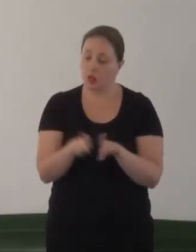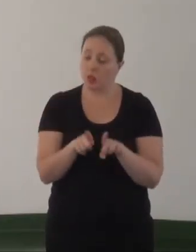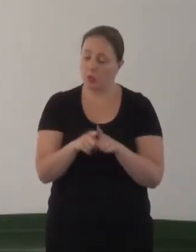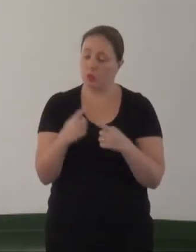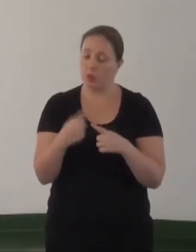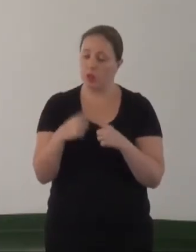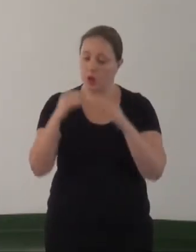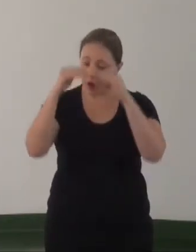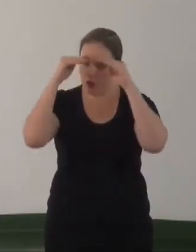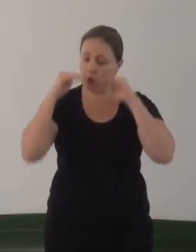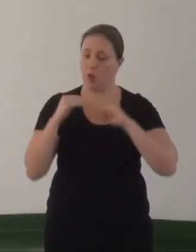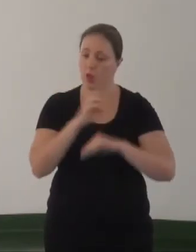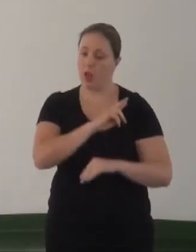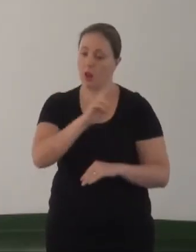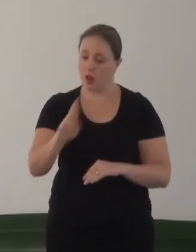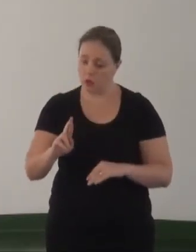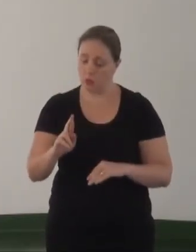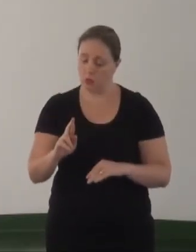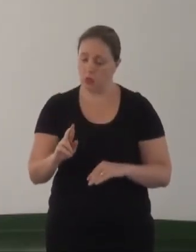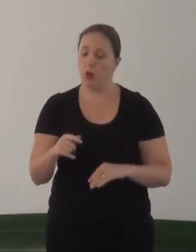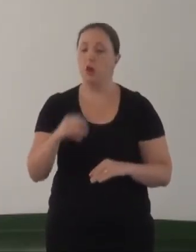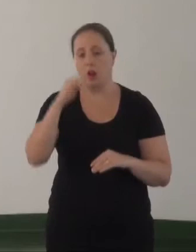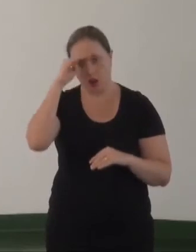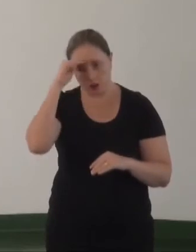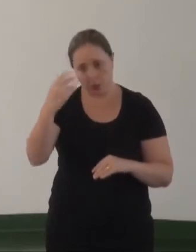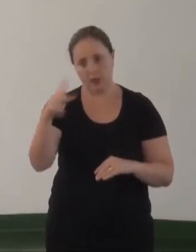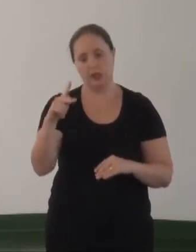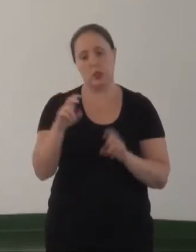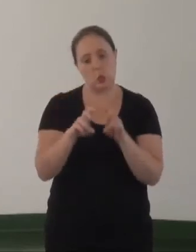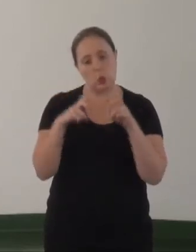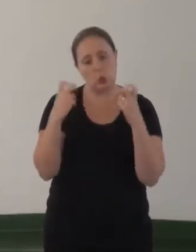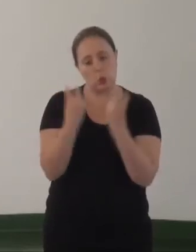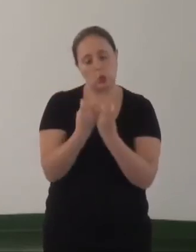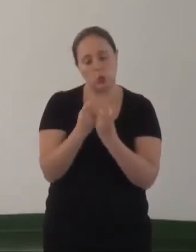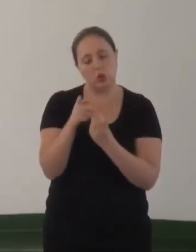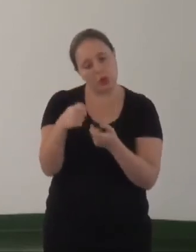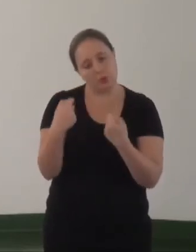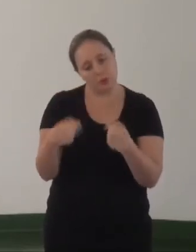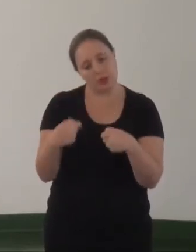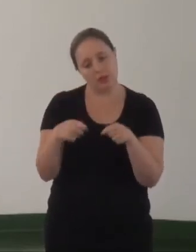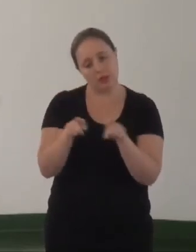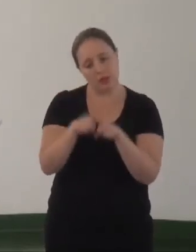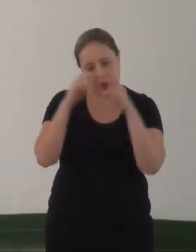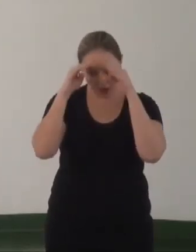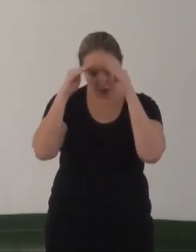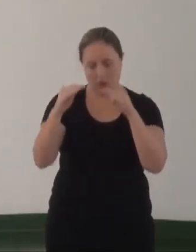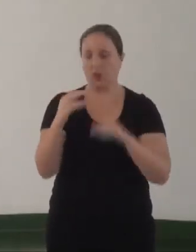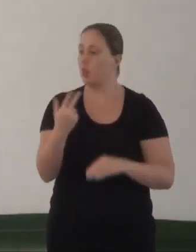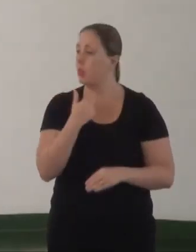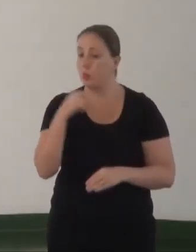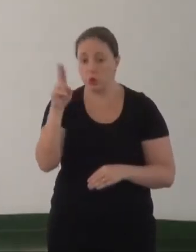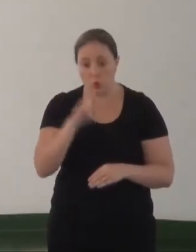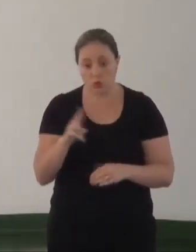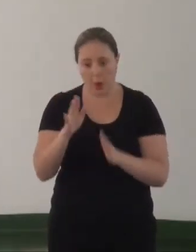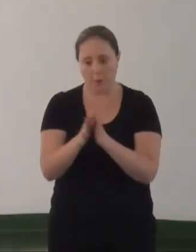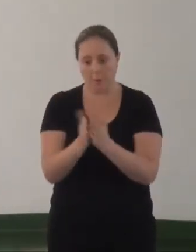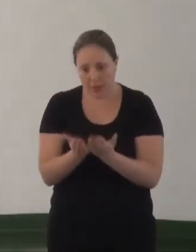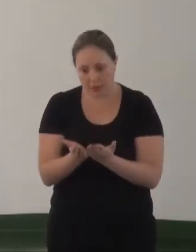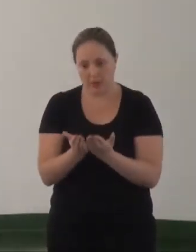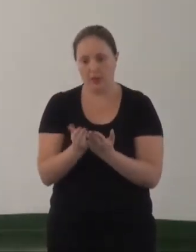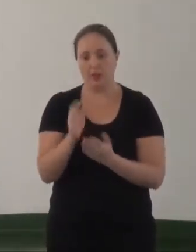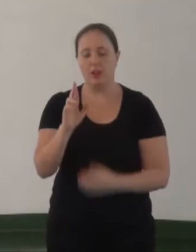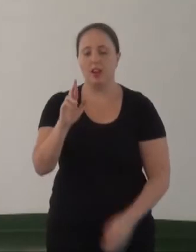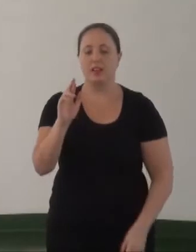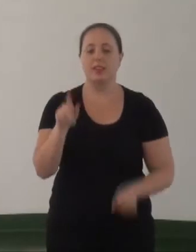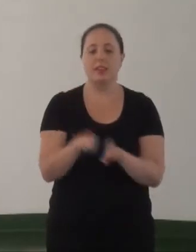eles respeitam a sua religião, eles respeitam o seu culto. Então você precisa respeitar. E não pode ficar usando concessão pública como